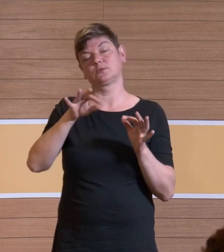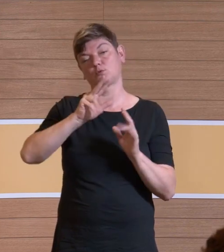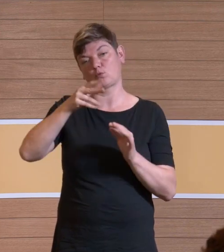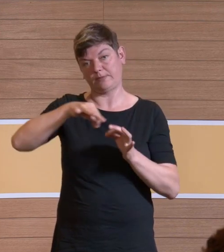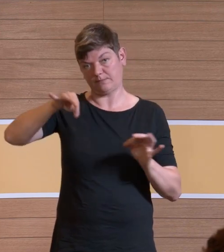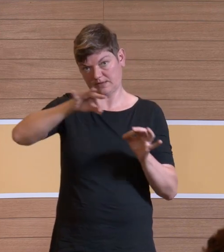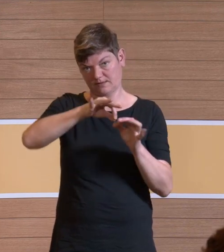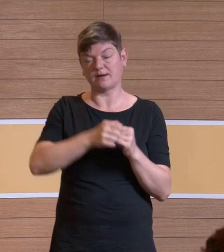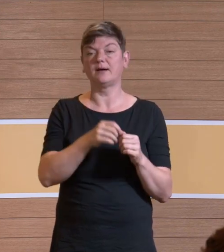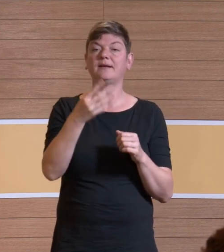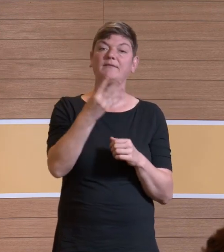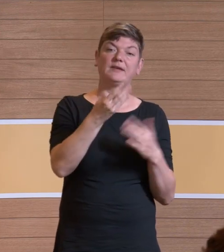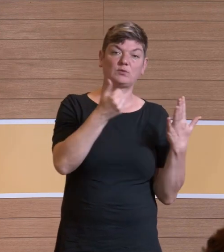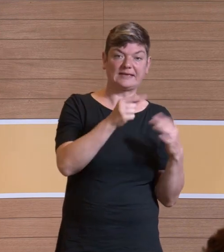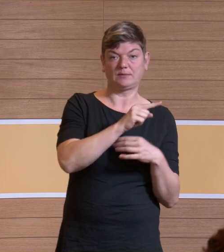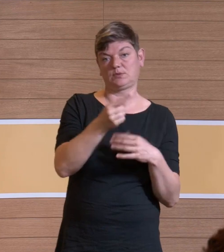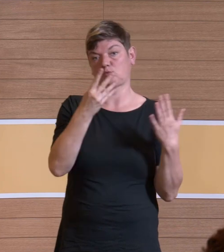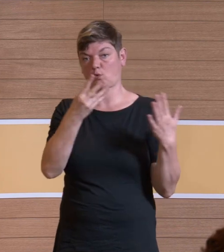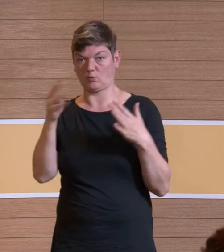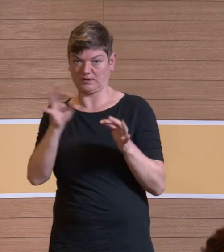64 und 99 Prozent.